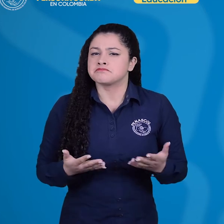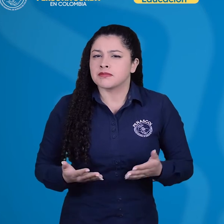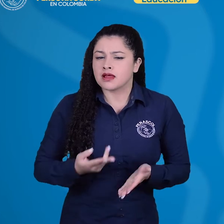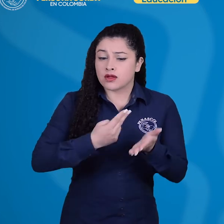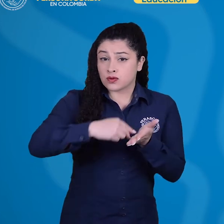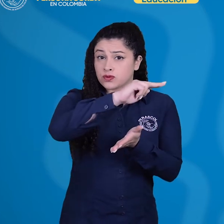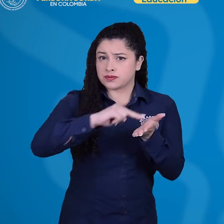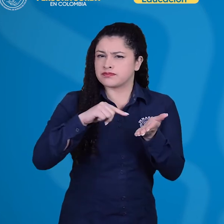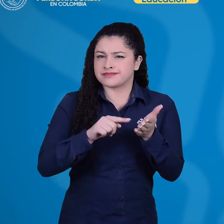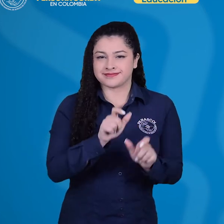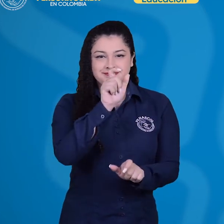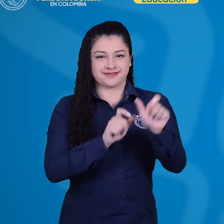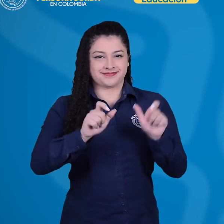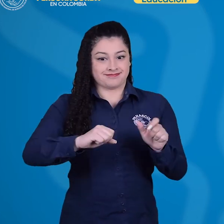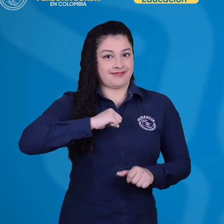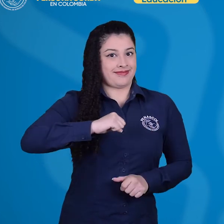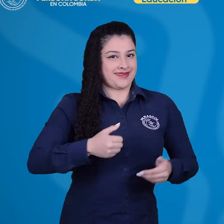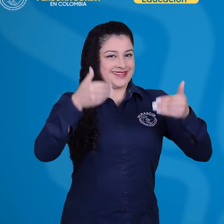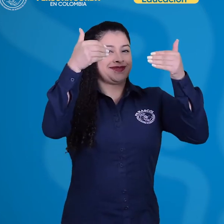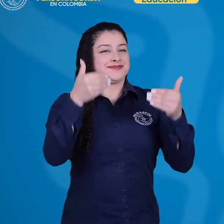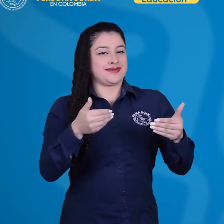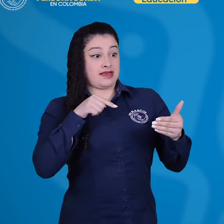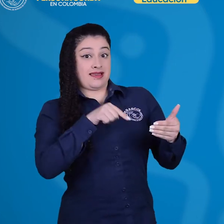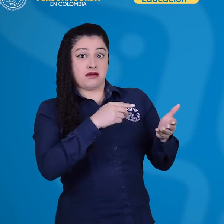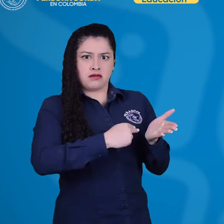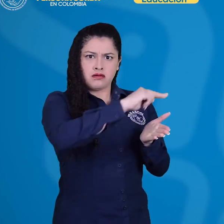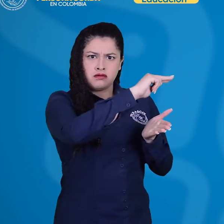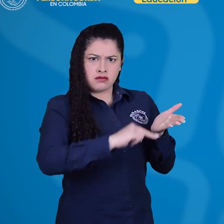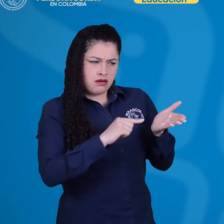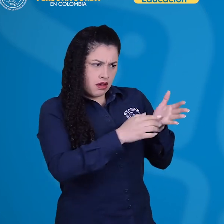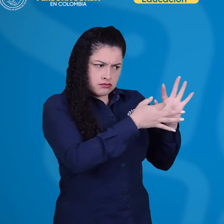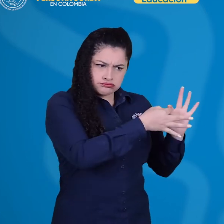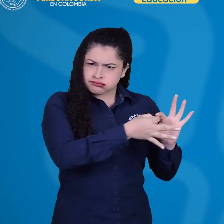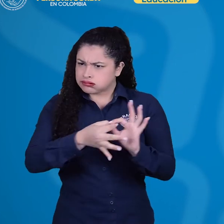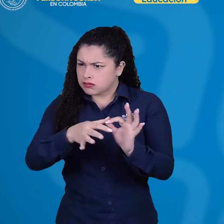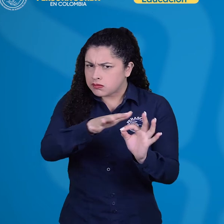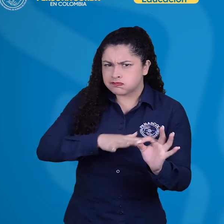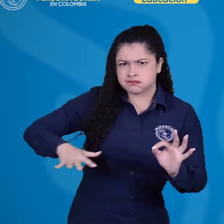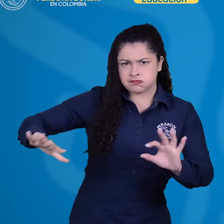Tomando como marco de acción la Convención sobre los Derechos de las Personas con Discapacidad,